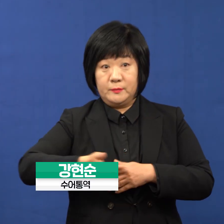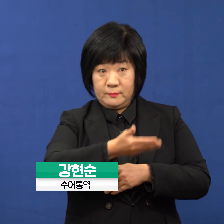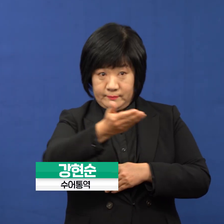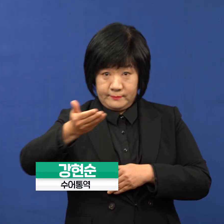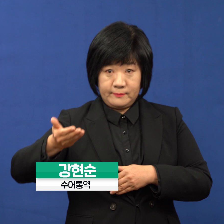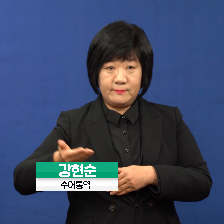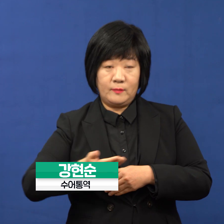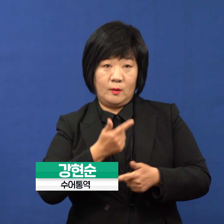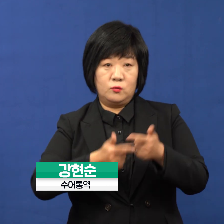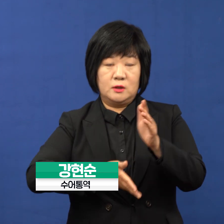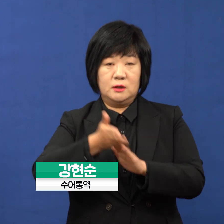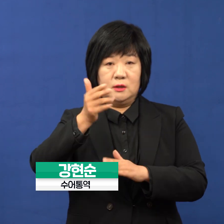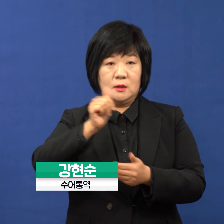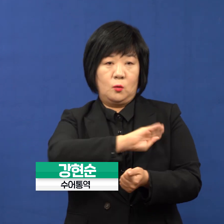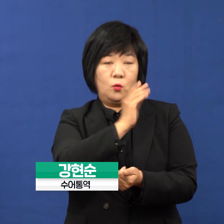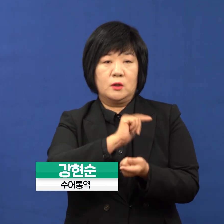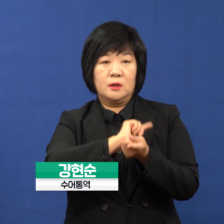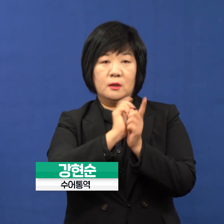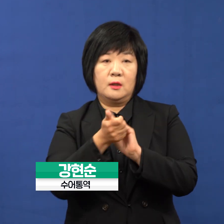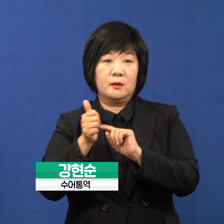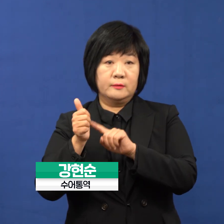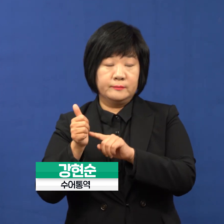부산시장 권한대행